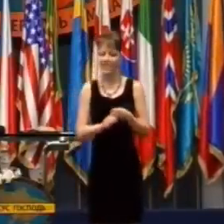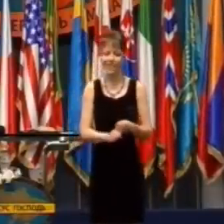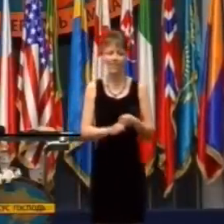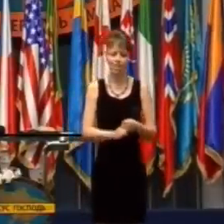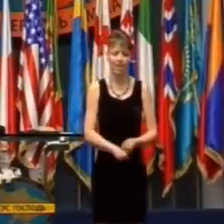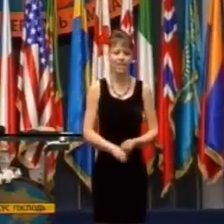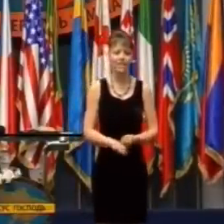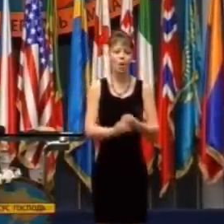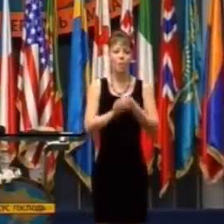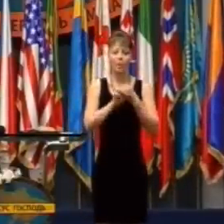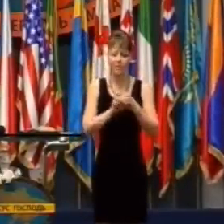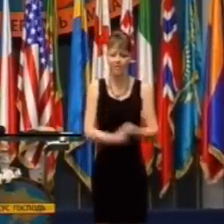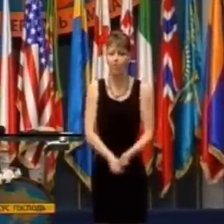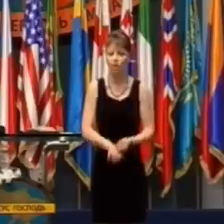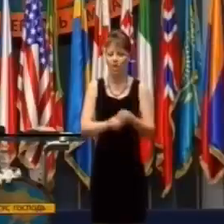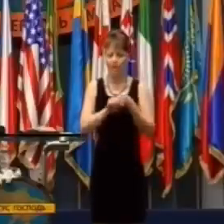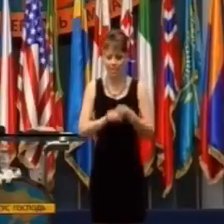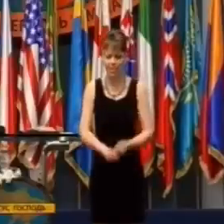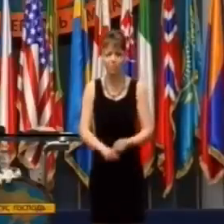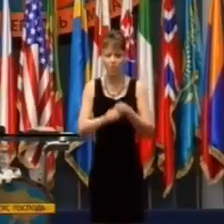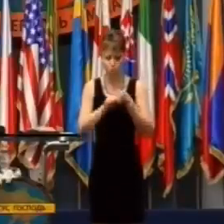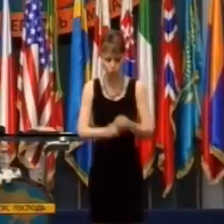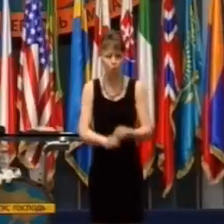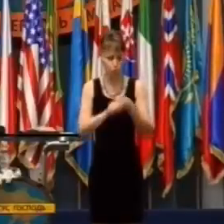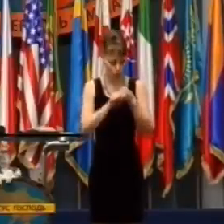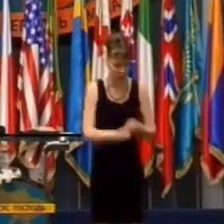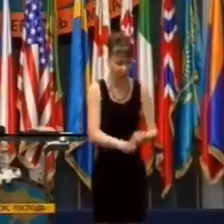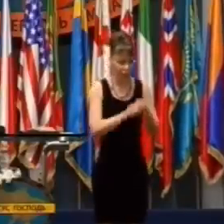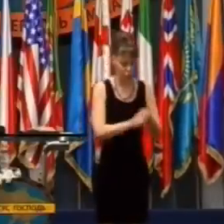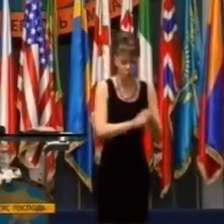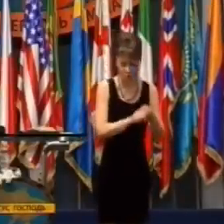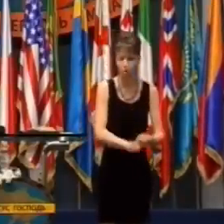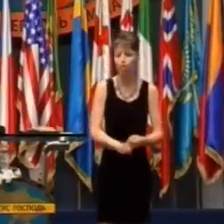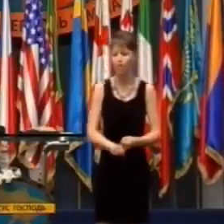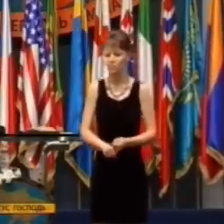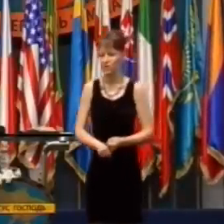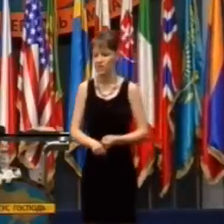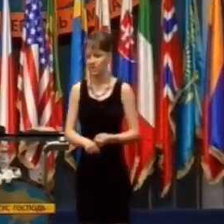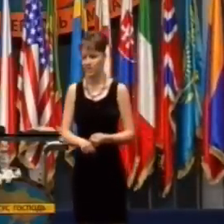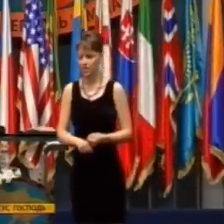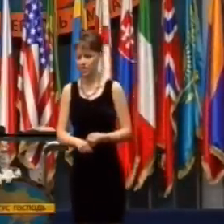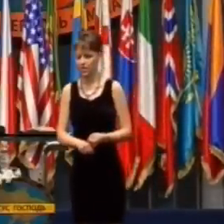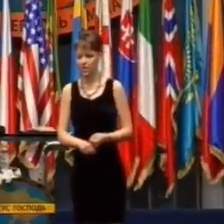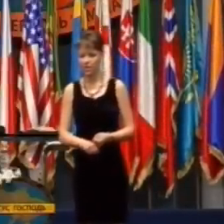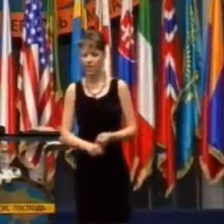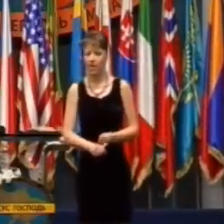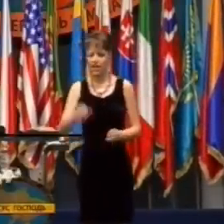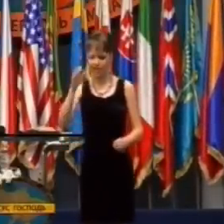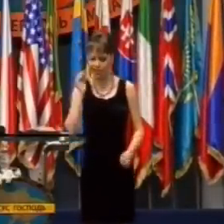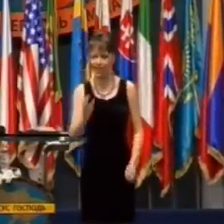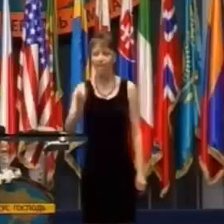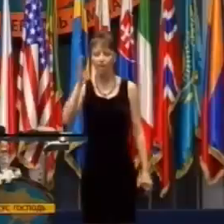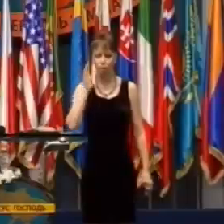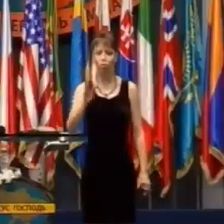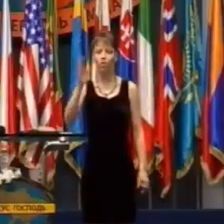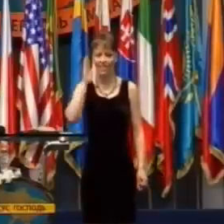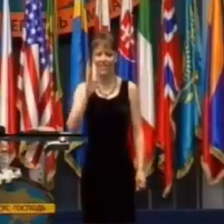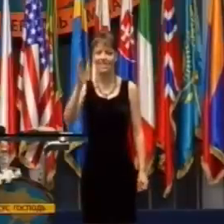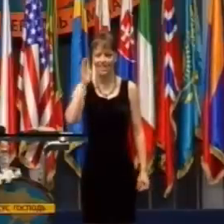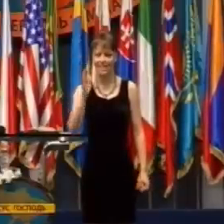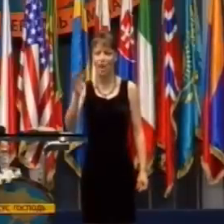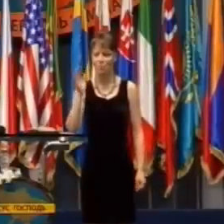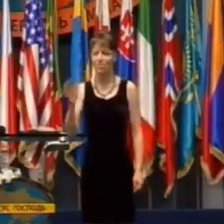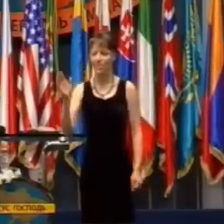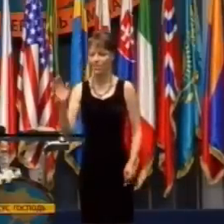Druhá časť je to, keď vyznávate to, čo Božie slovo hovorí o vás. Kto ste vy v